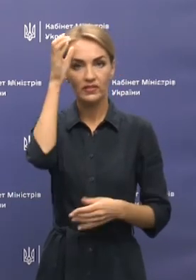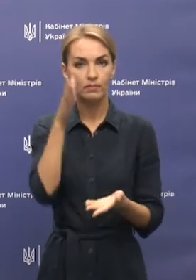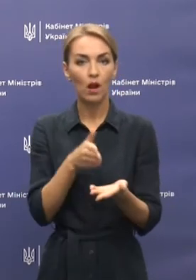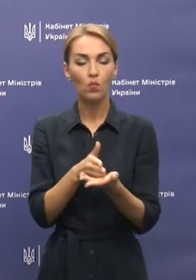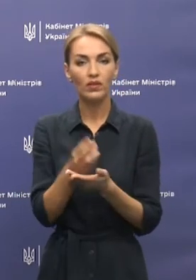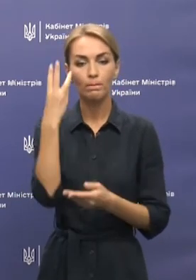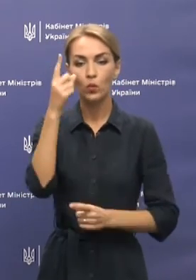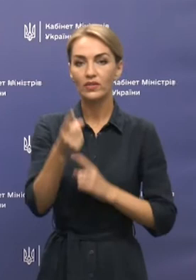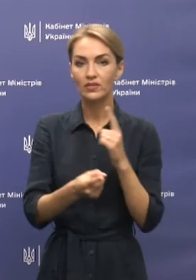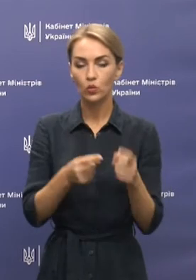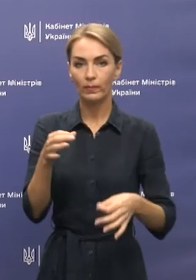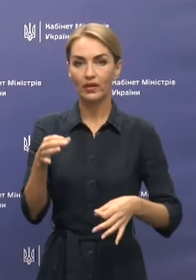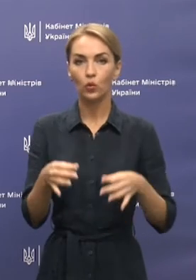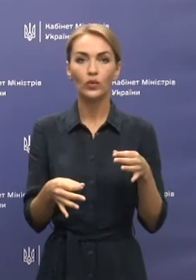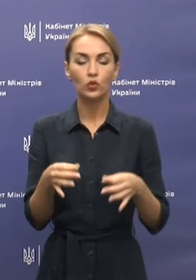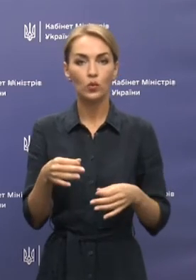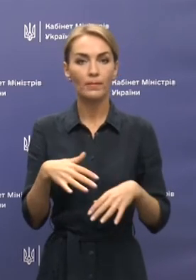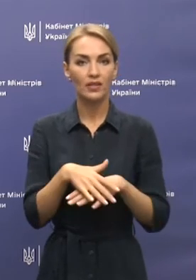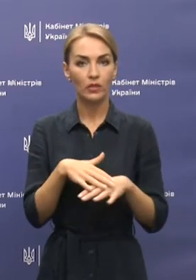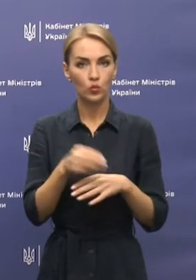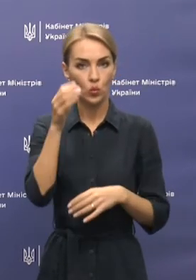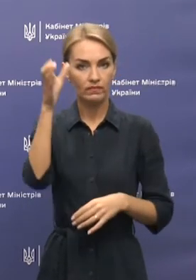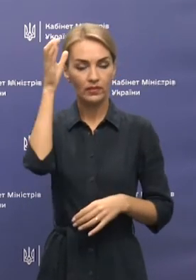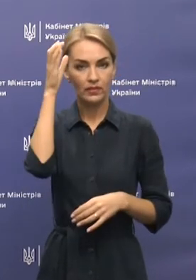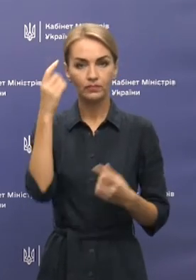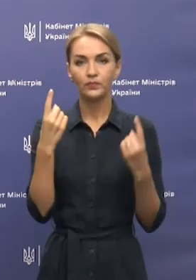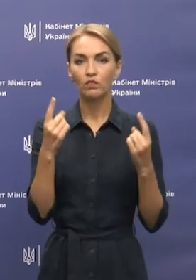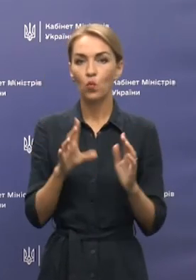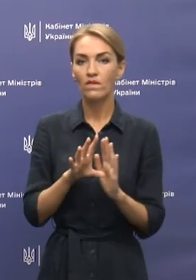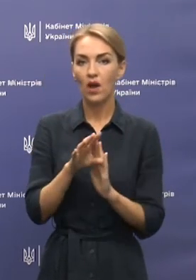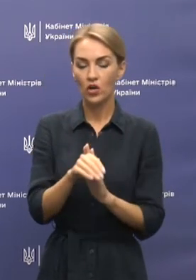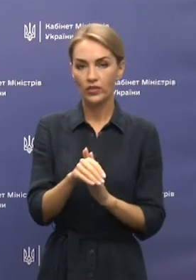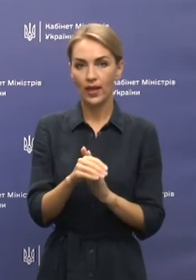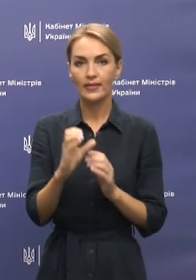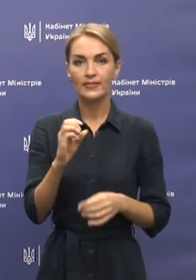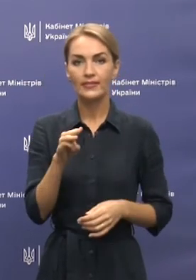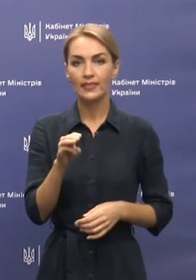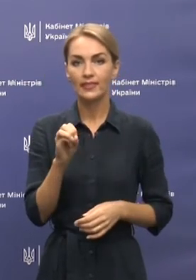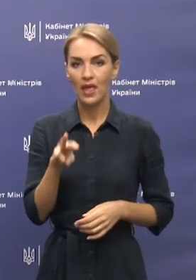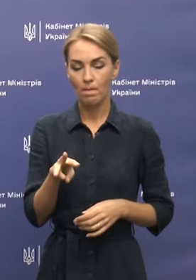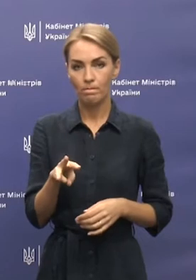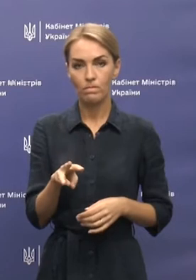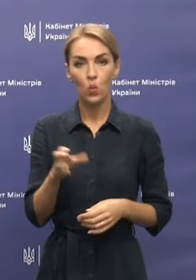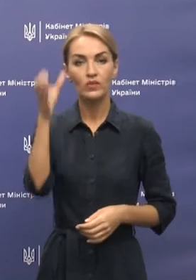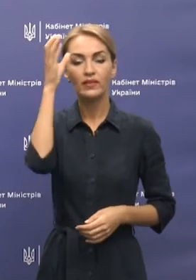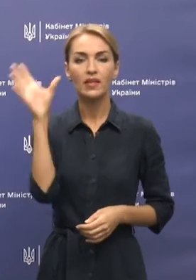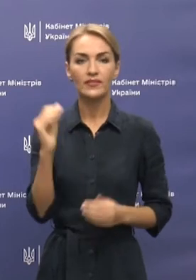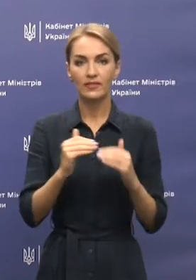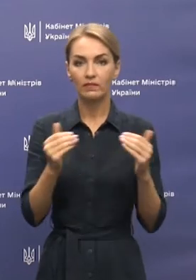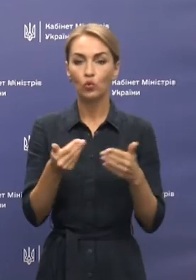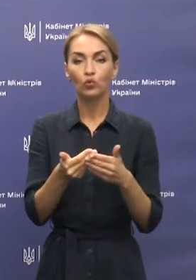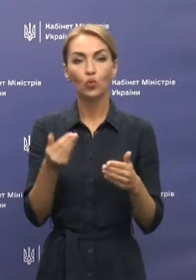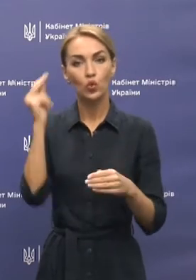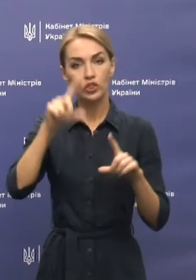на модернізацію природничо-математичної освіти, на широкомасштабне впровадження STEM-освіти на всіх рівнях – від дошкільної